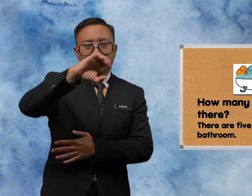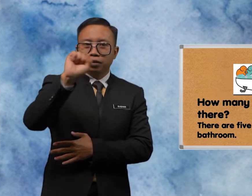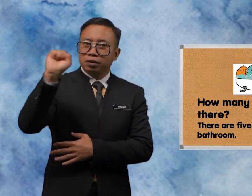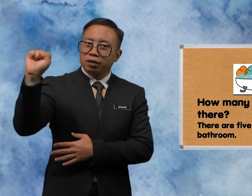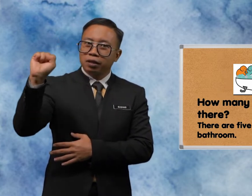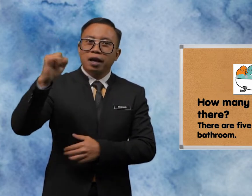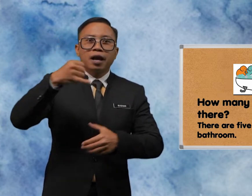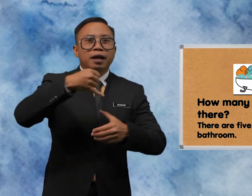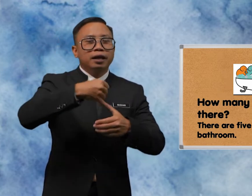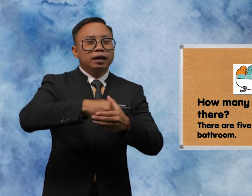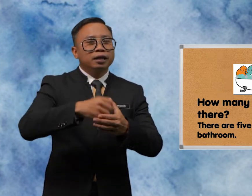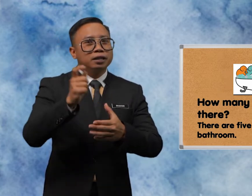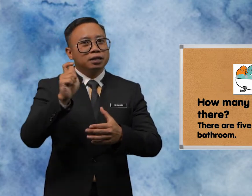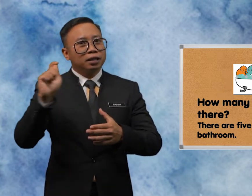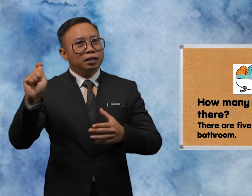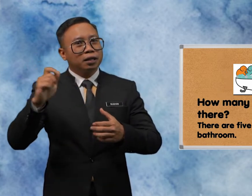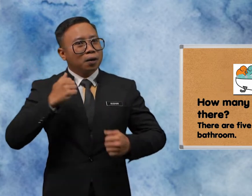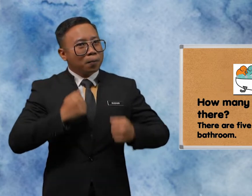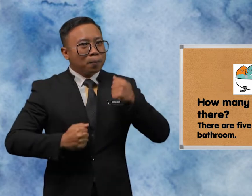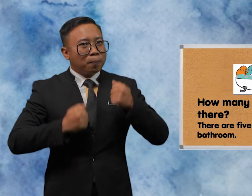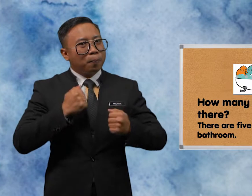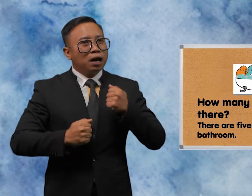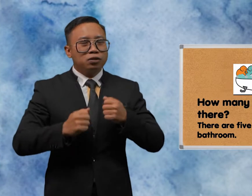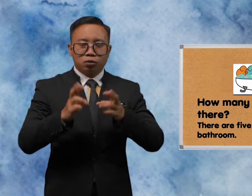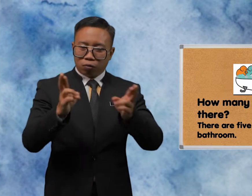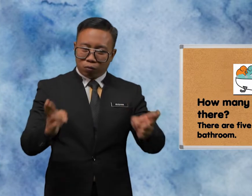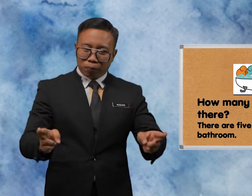In In The Bath Room